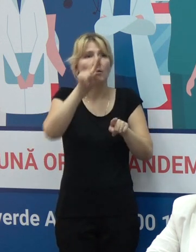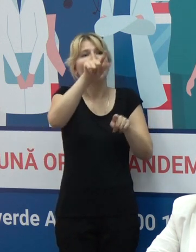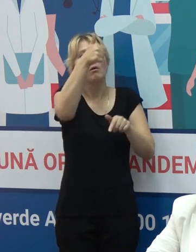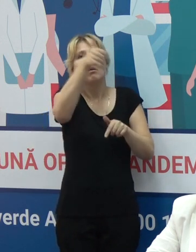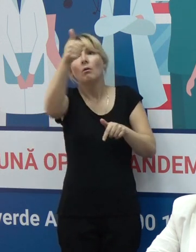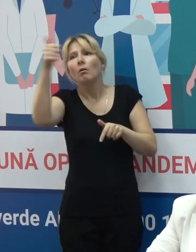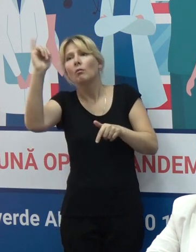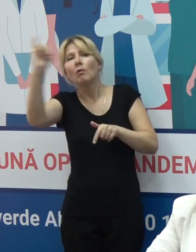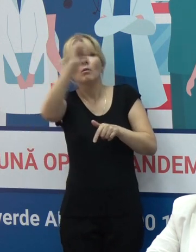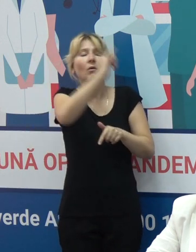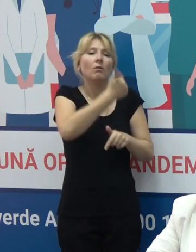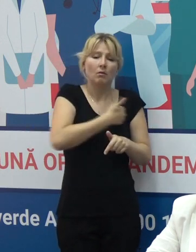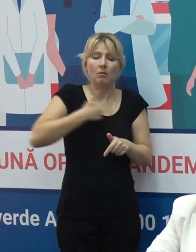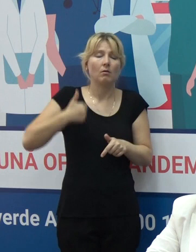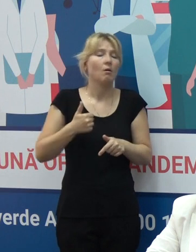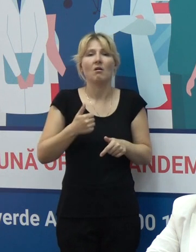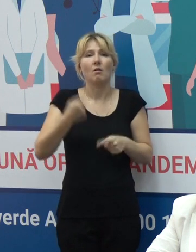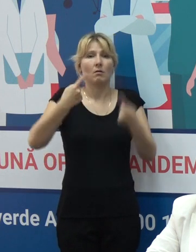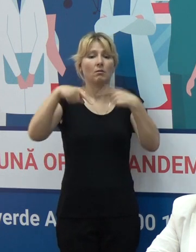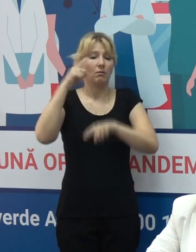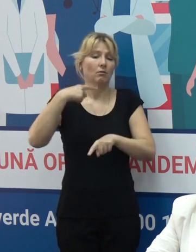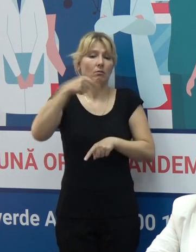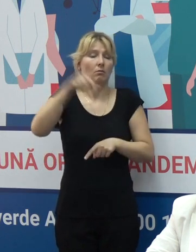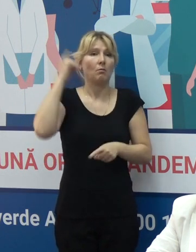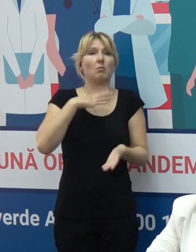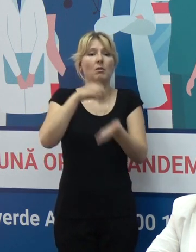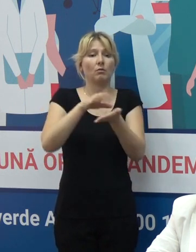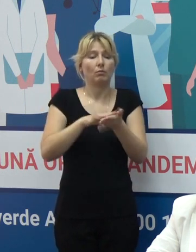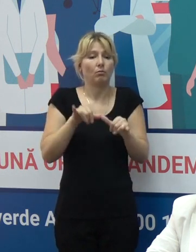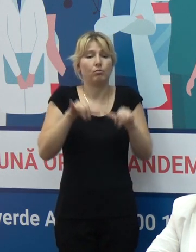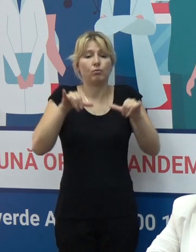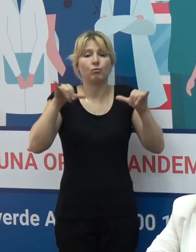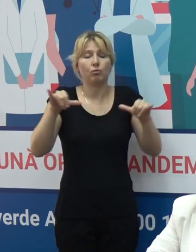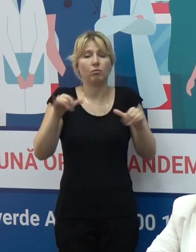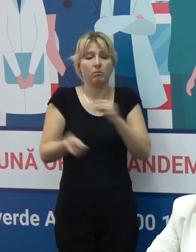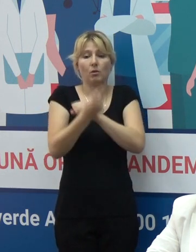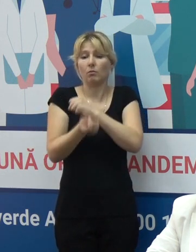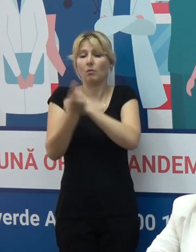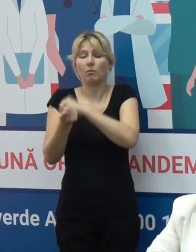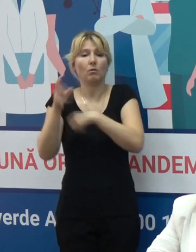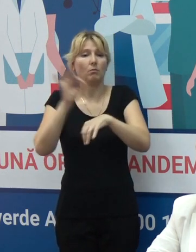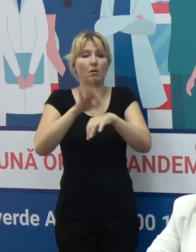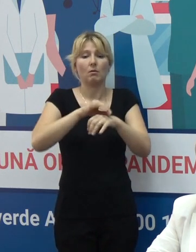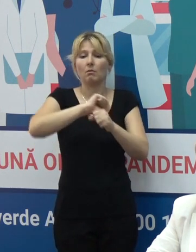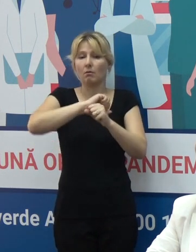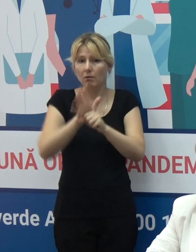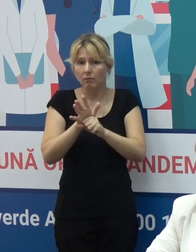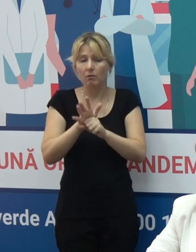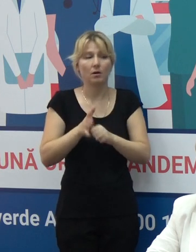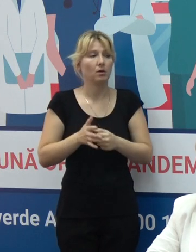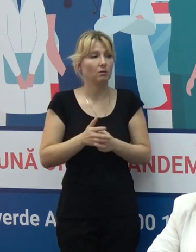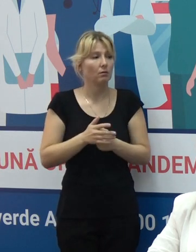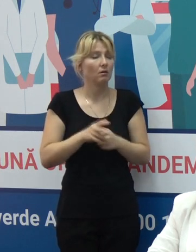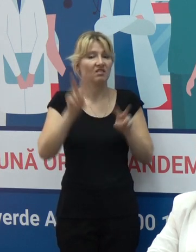În săptămână trecută a fost înregistrată o creștere a incidenței, deci a cazurilor